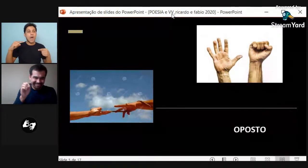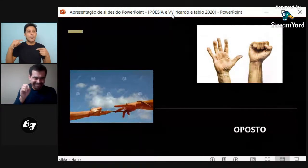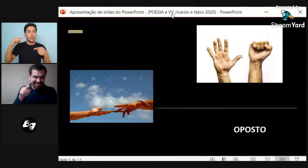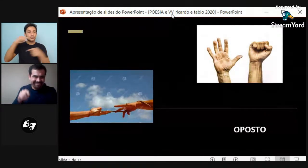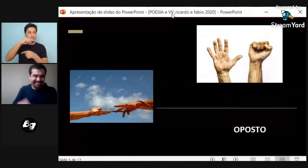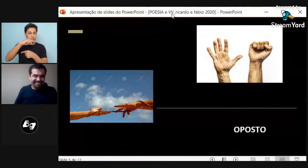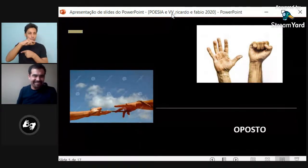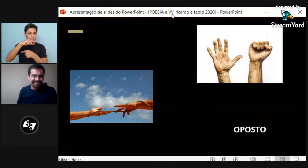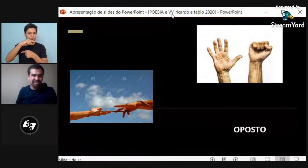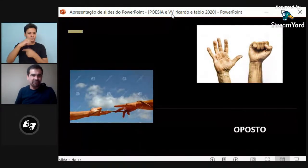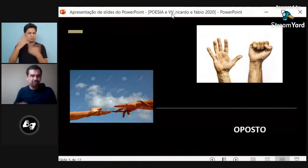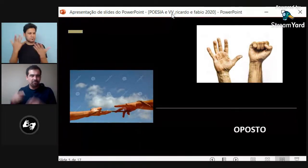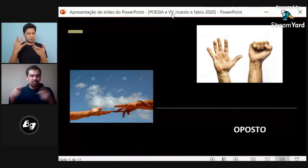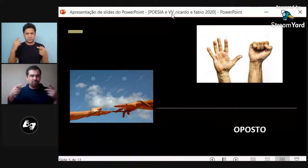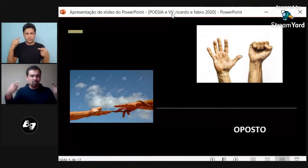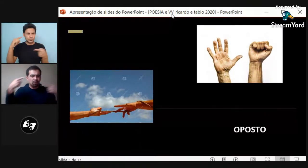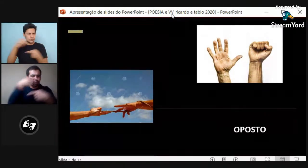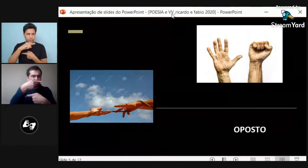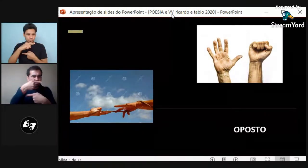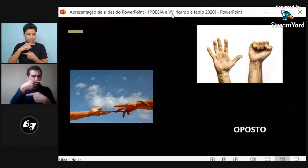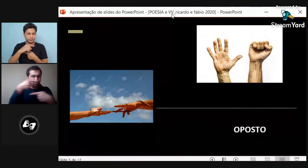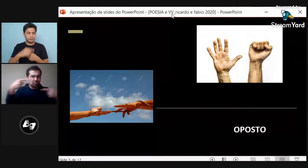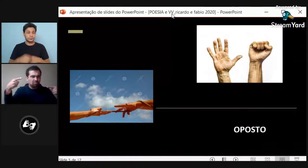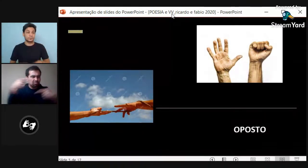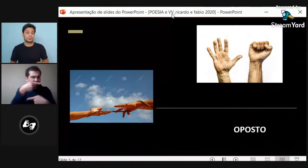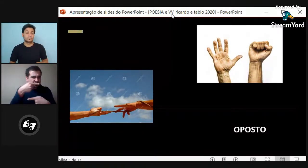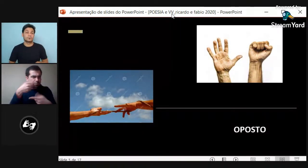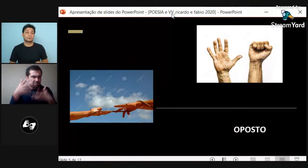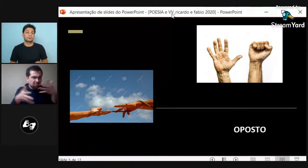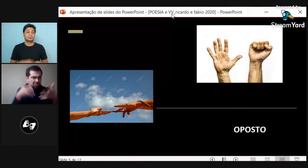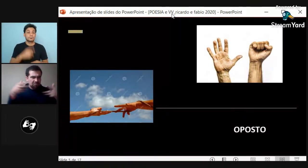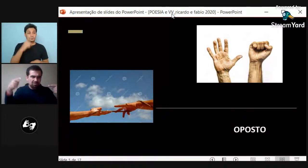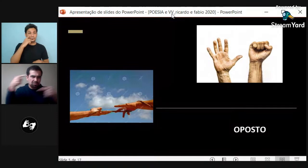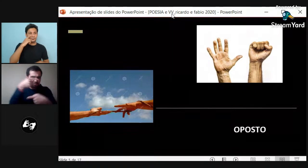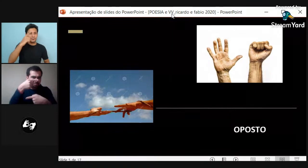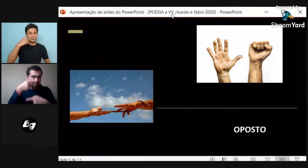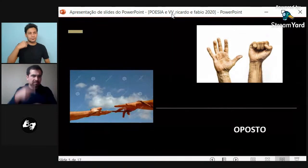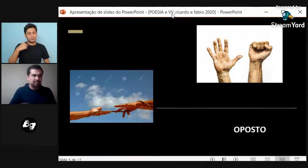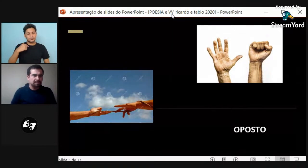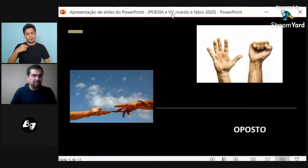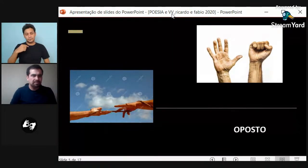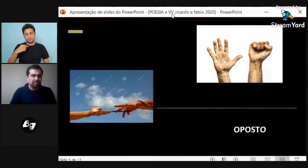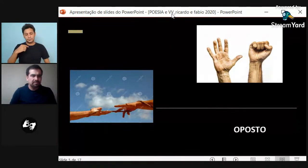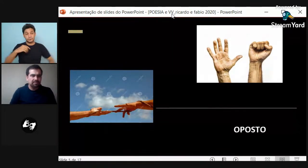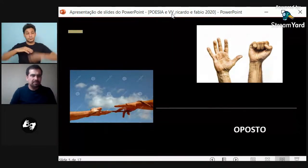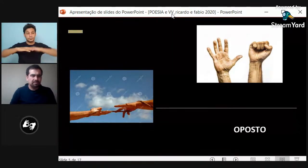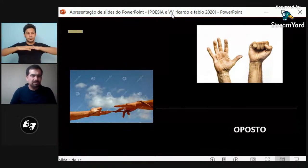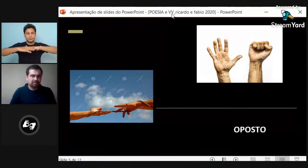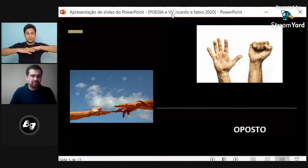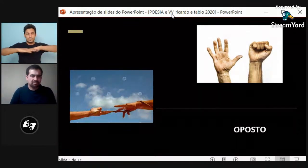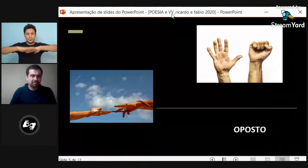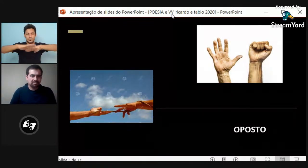¿A qué se refieren los opuestos? Bueno, nosotros lo decimos así. Opuestos. ¿Pero a qué se refiere?